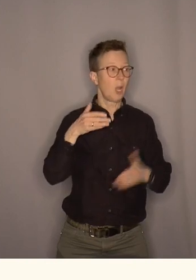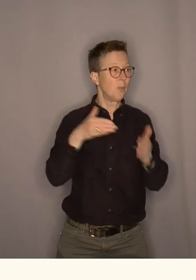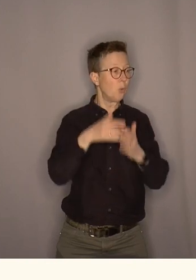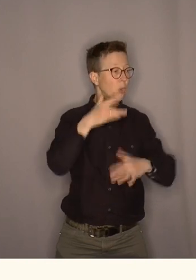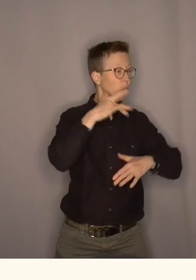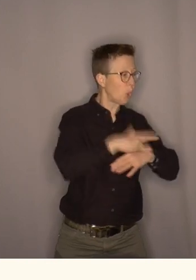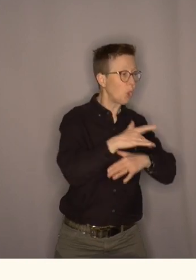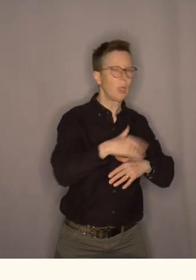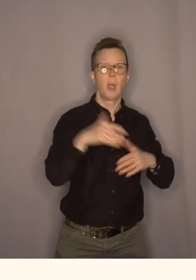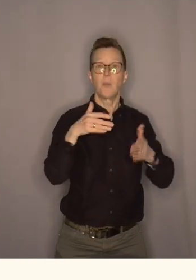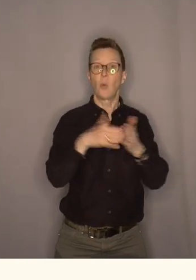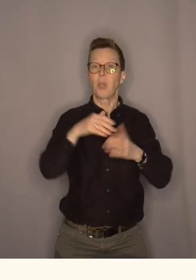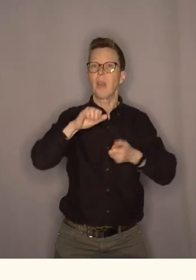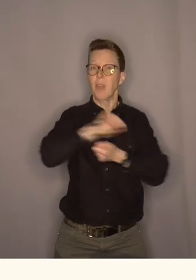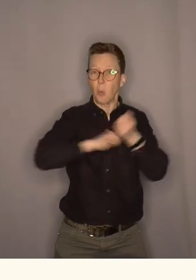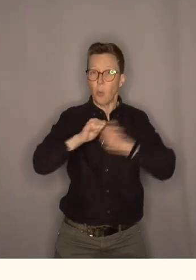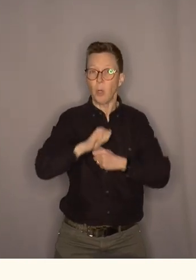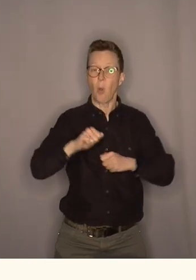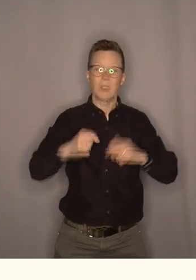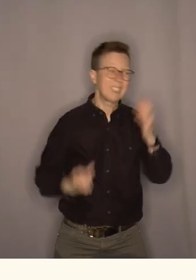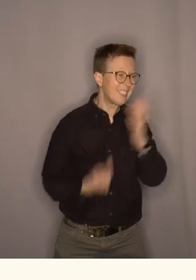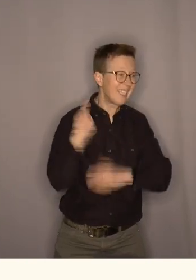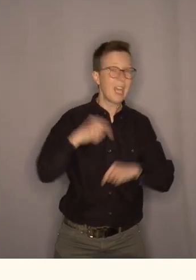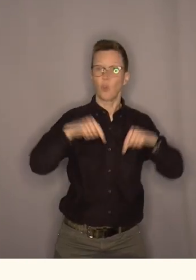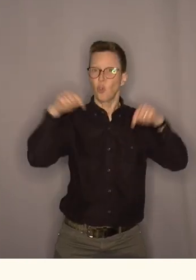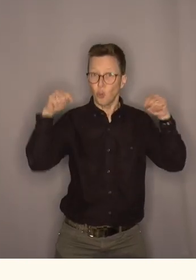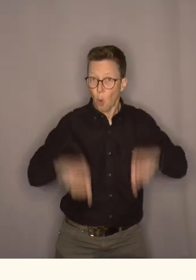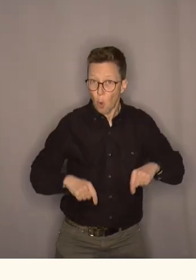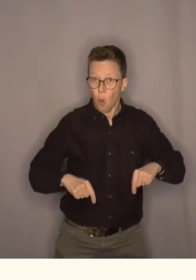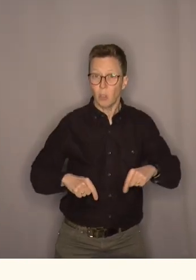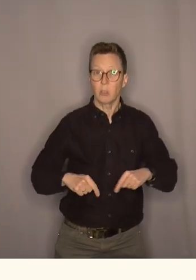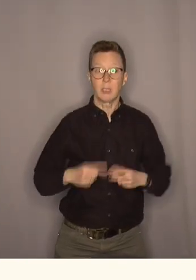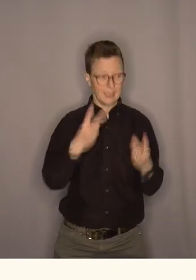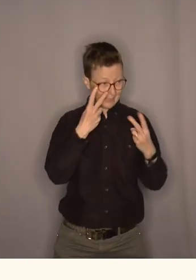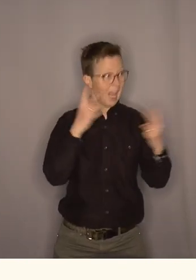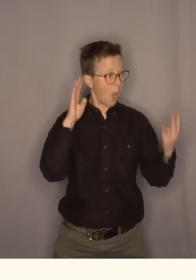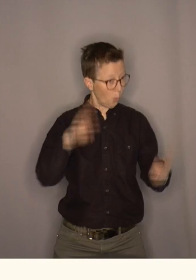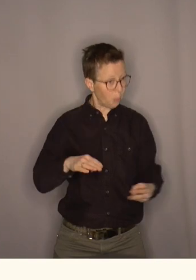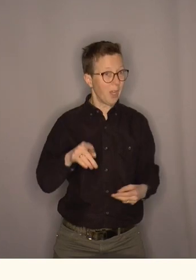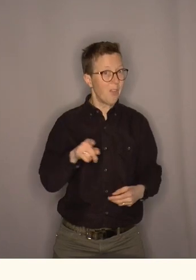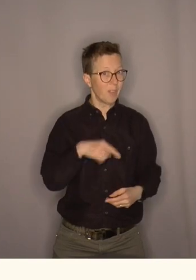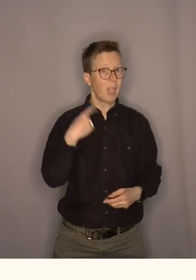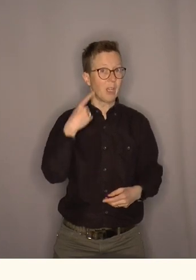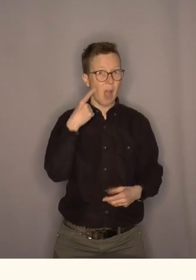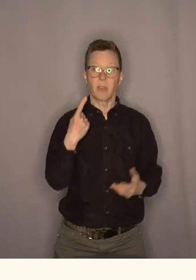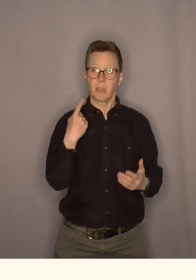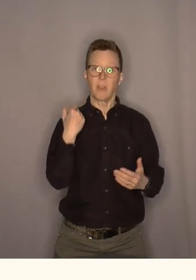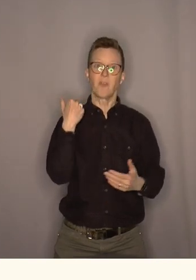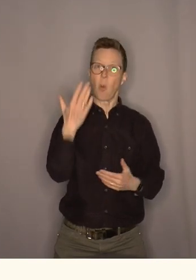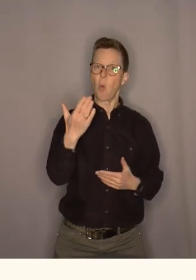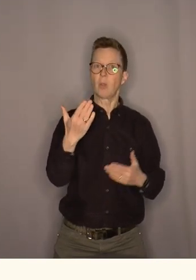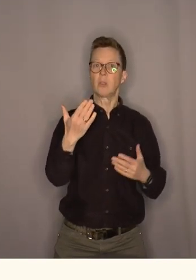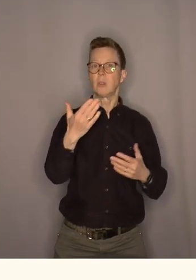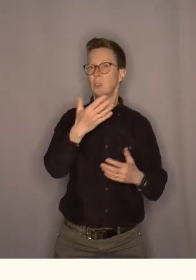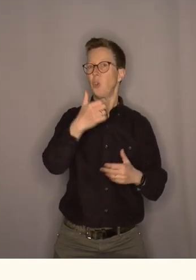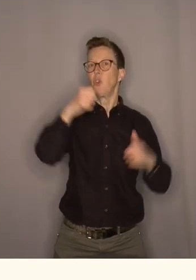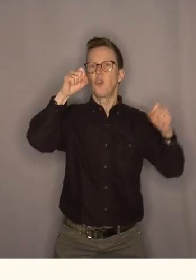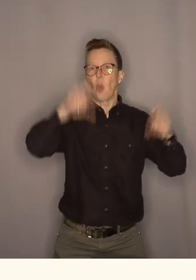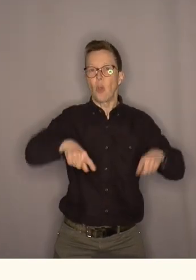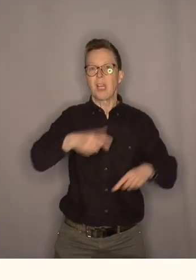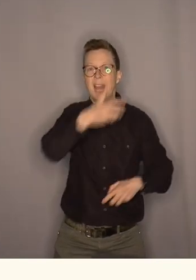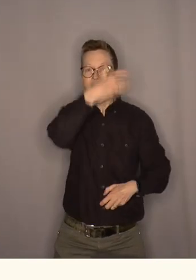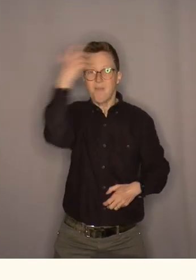og for natur. Og dette skjer akkurat nå. Mye tyder på at vi kan stå over for en dødelig, varm sommer.